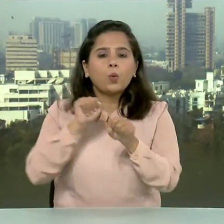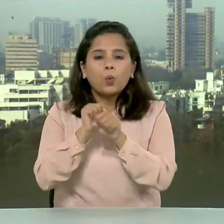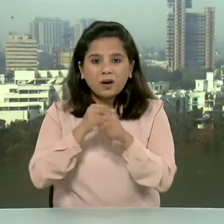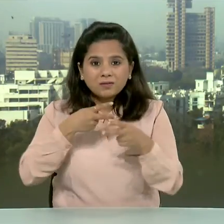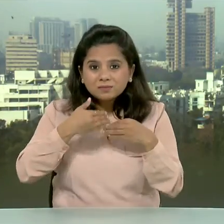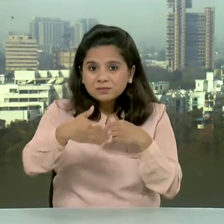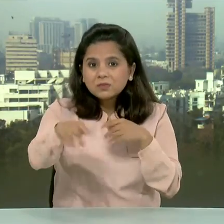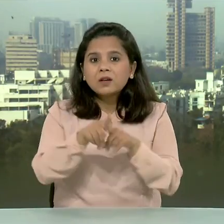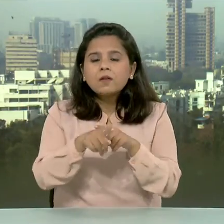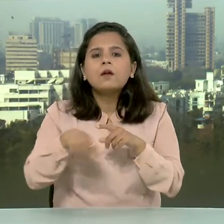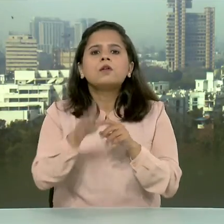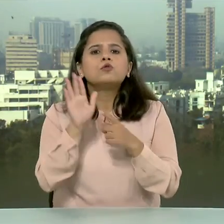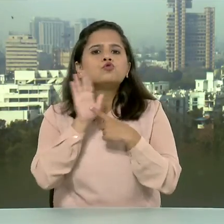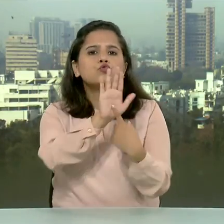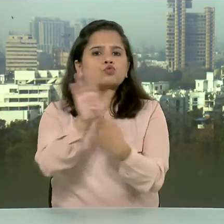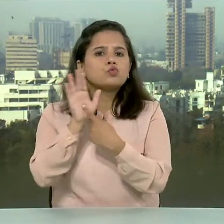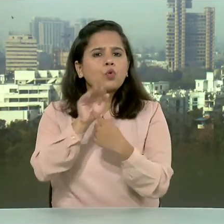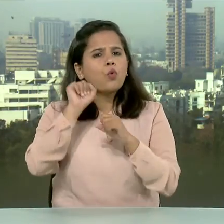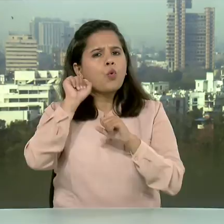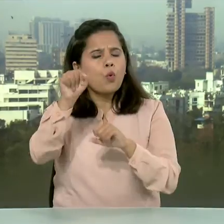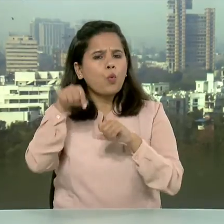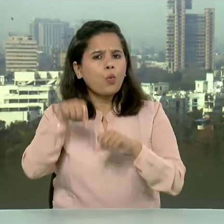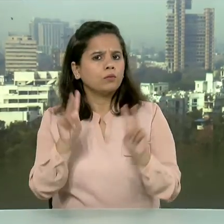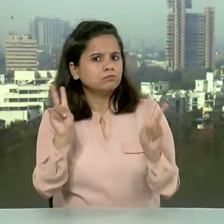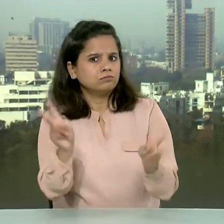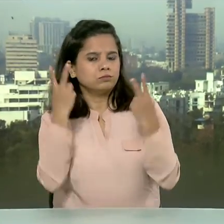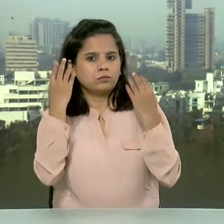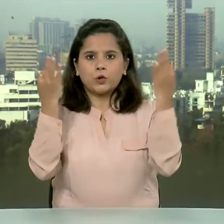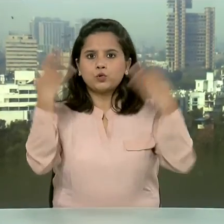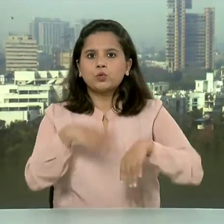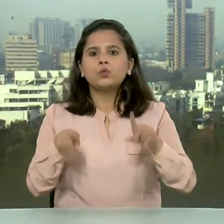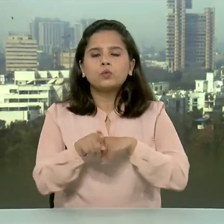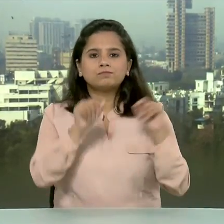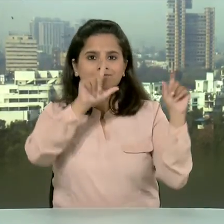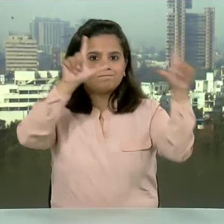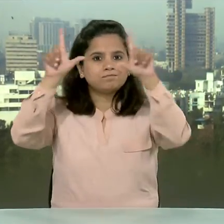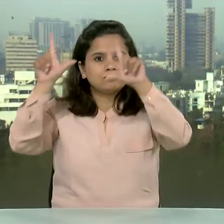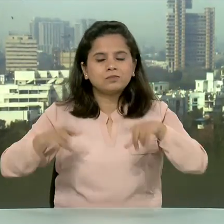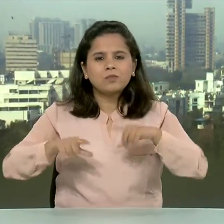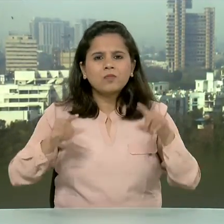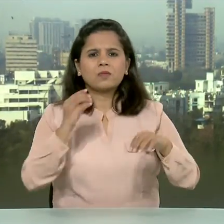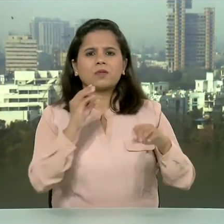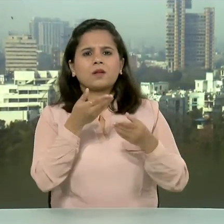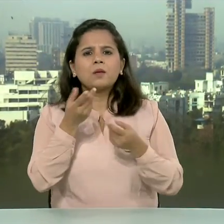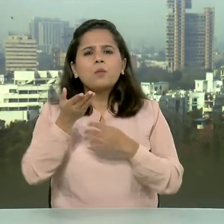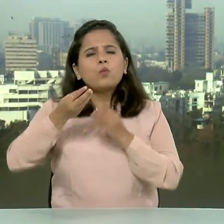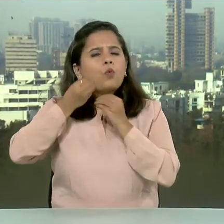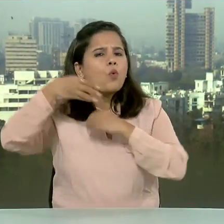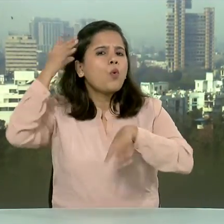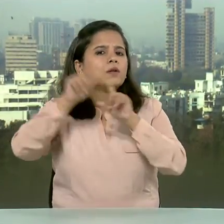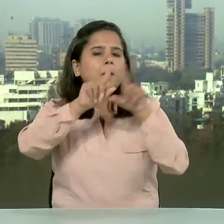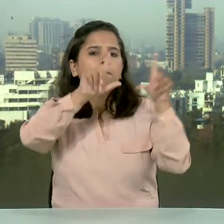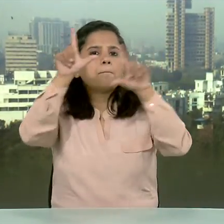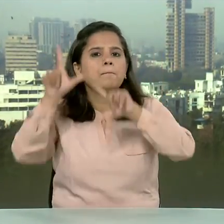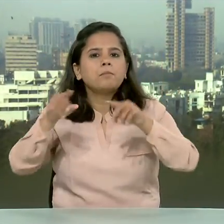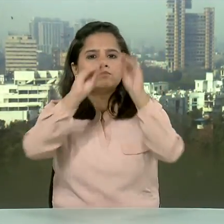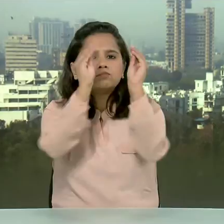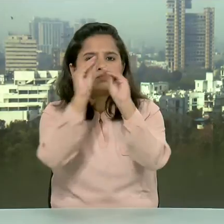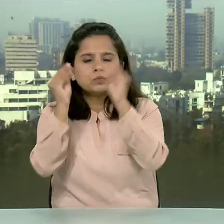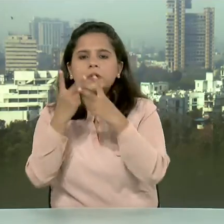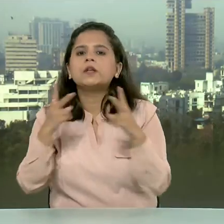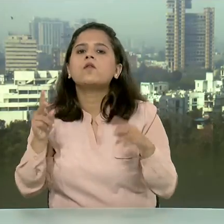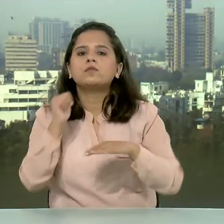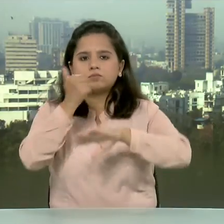प्रदर्शित करने वाले अपने तरह के पहले संघराले गंगा अवलोकन का भी उद्घाटन करेंगे ये संघराले